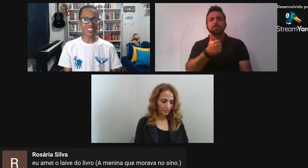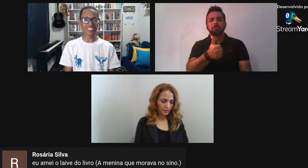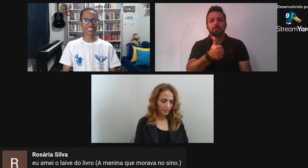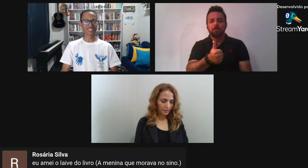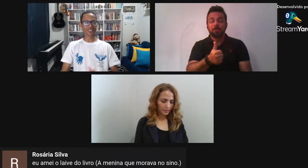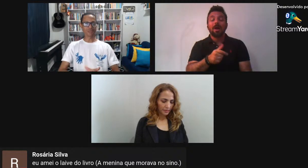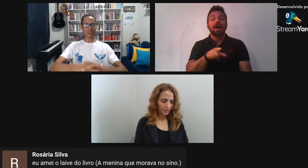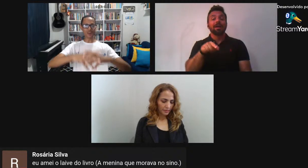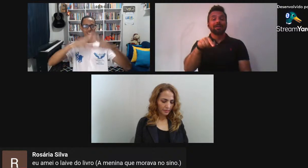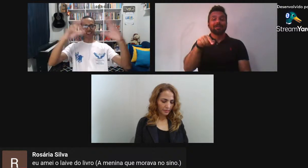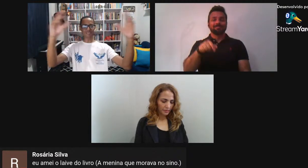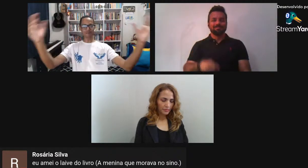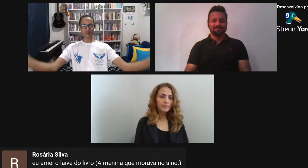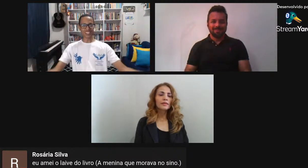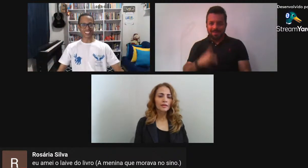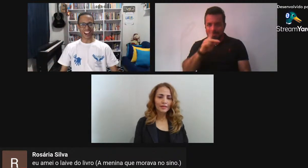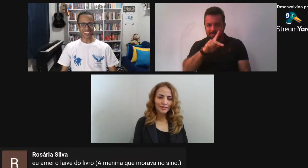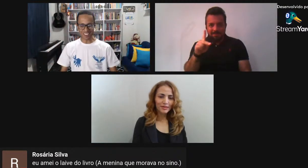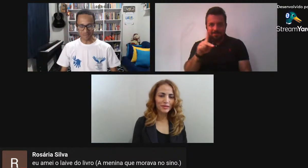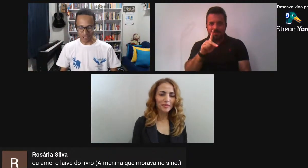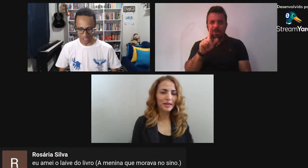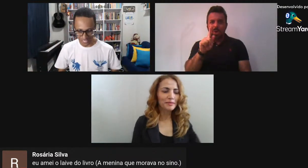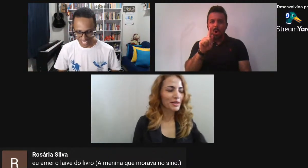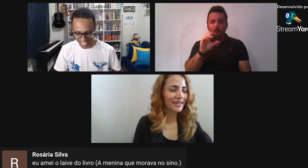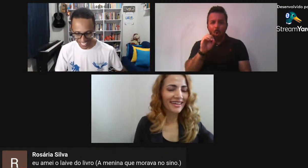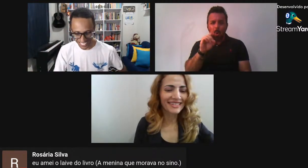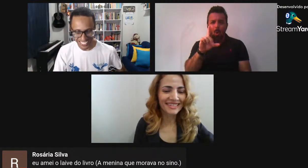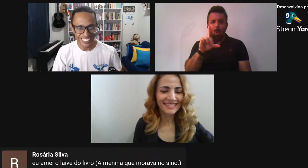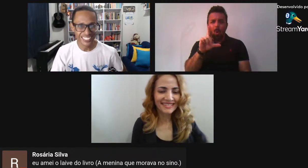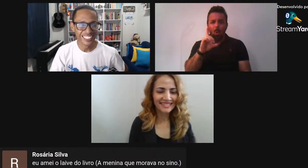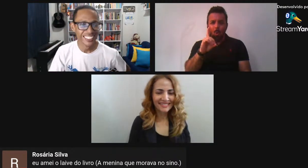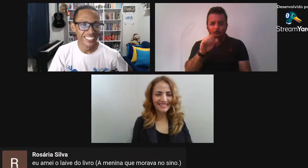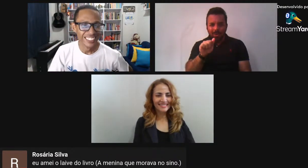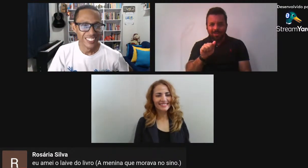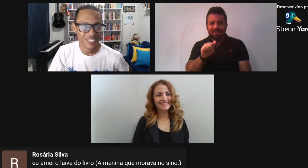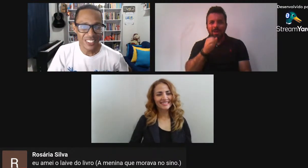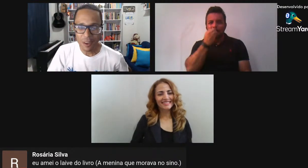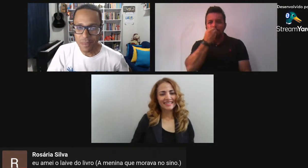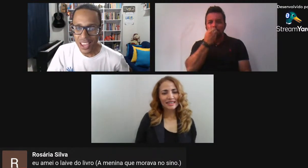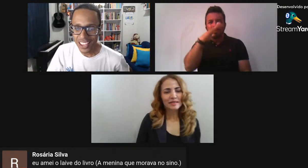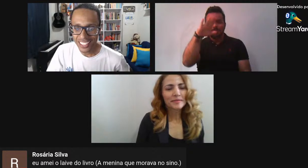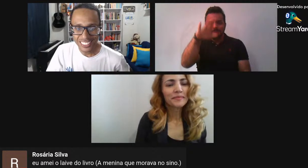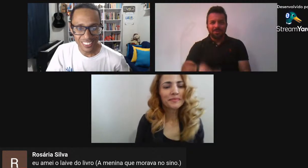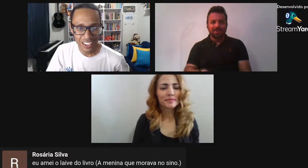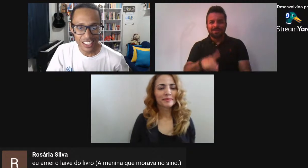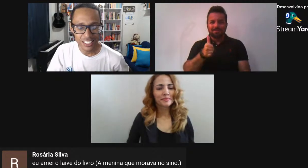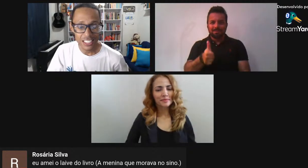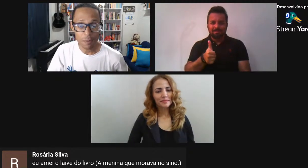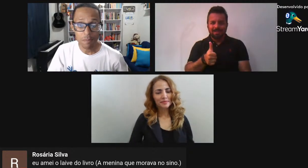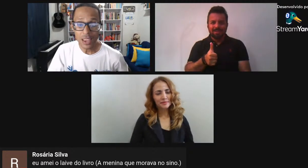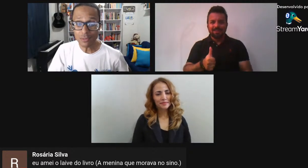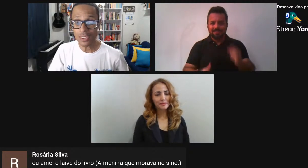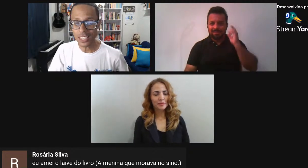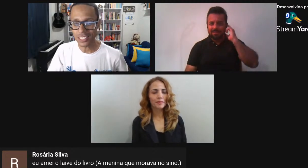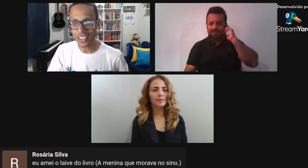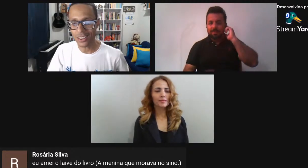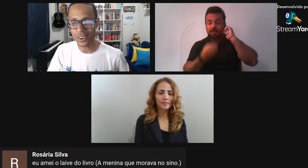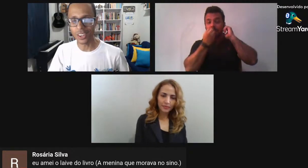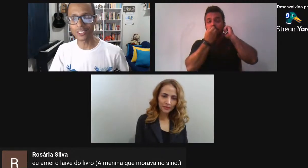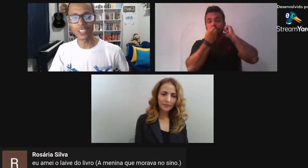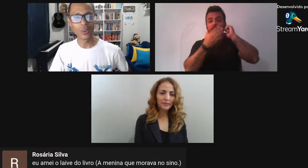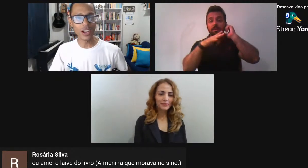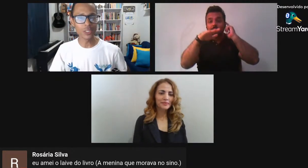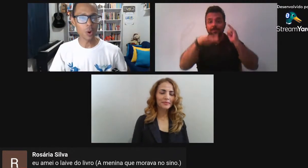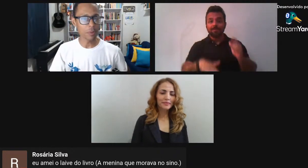Meir Tudo bem, Golda? Boa tarde Boa tarde Muito bem Olha, seja bem-vindo